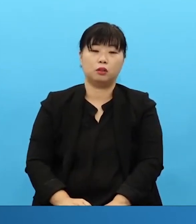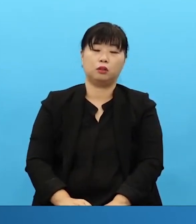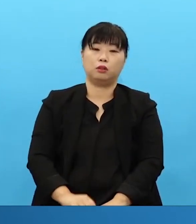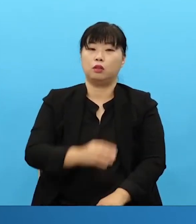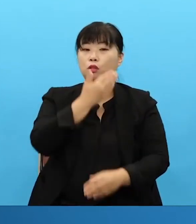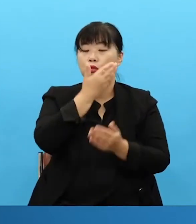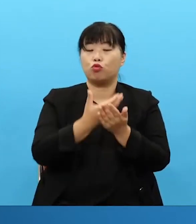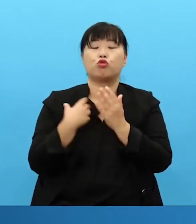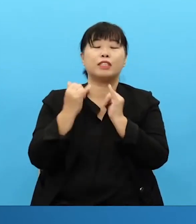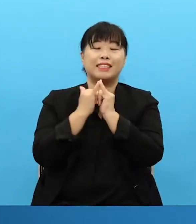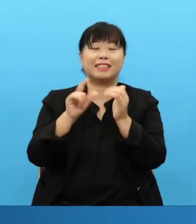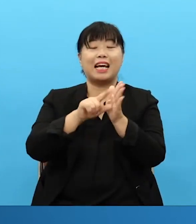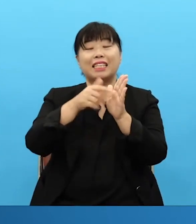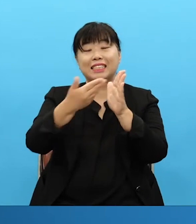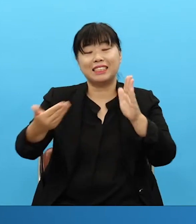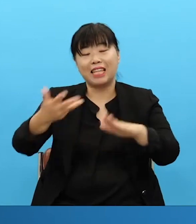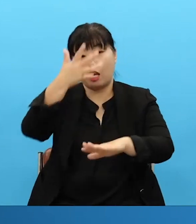The conclusion to the age of the church of